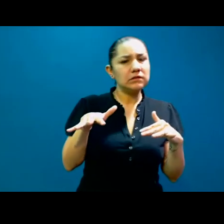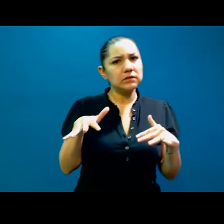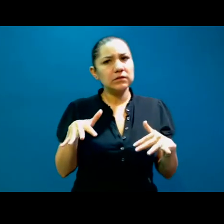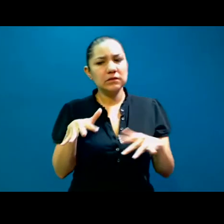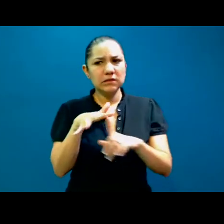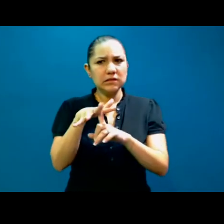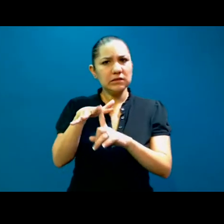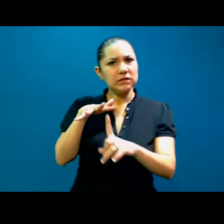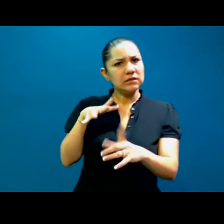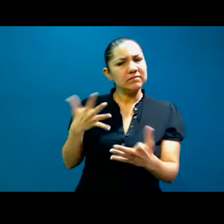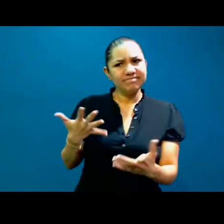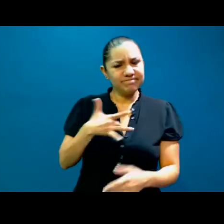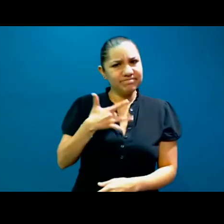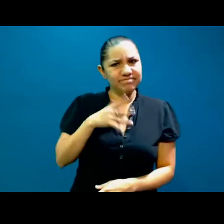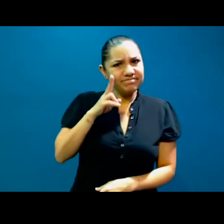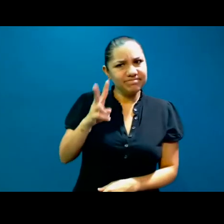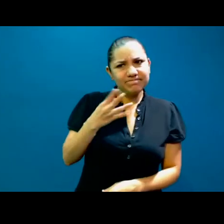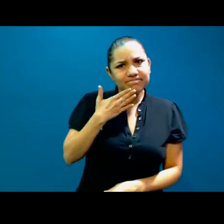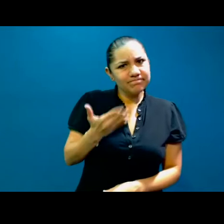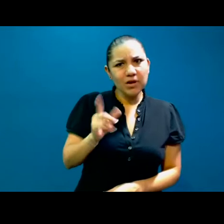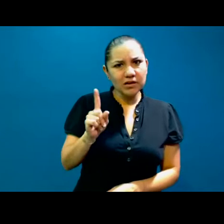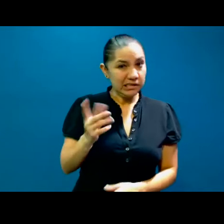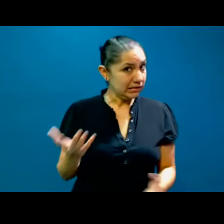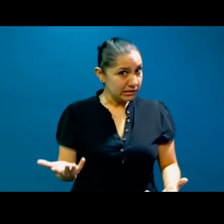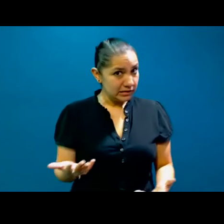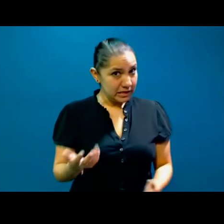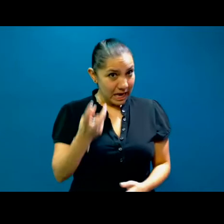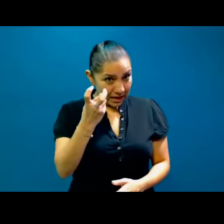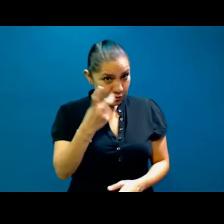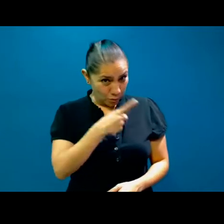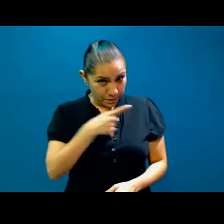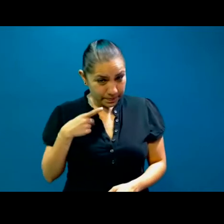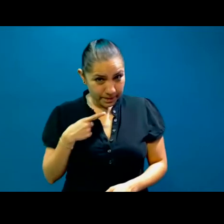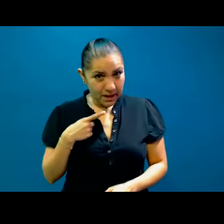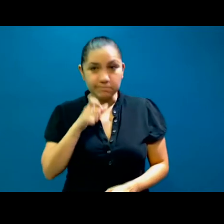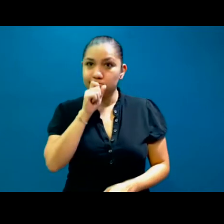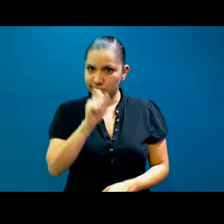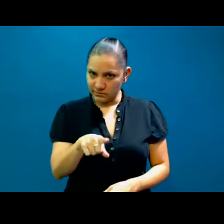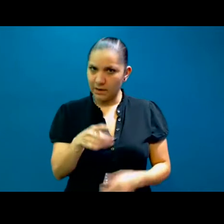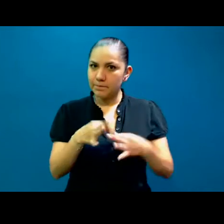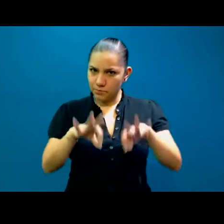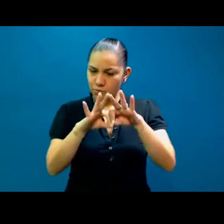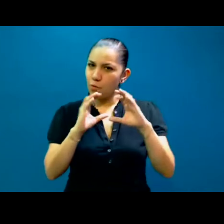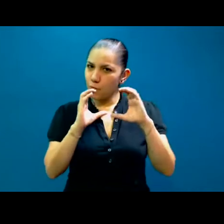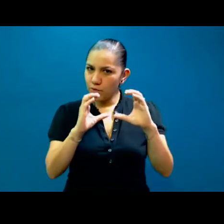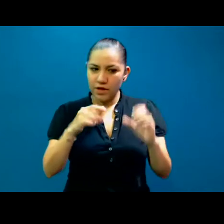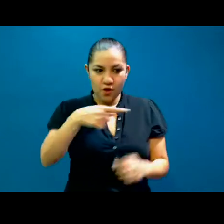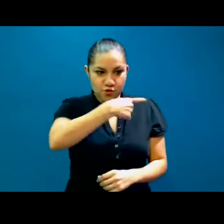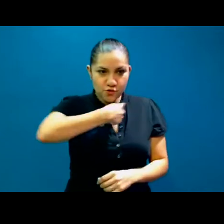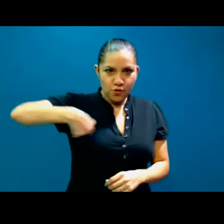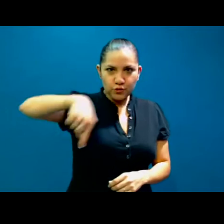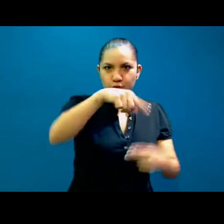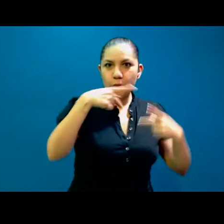también de que volteemos y prestemos atención a los sesgos que tenemos como sociedad hacia nosotros como